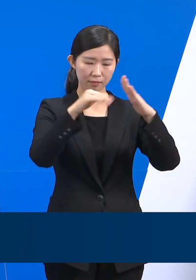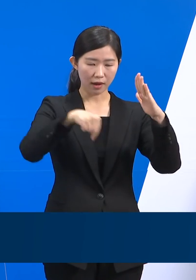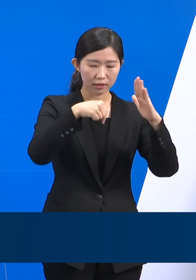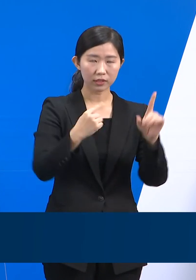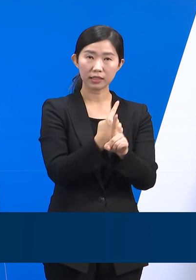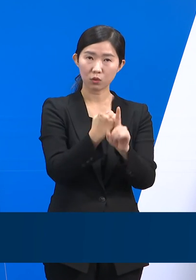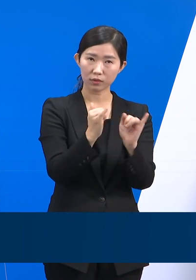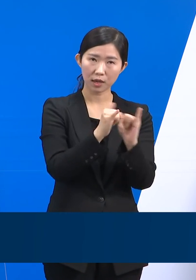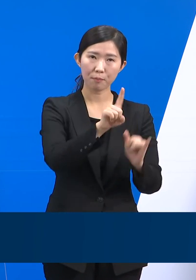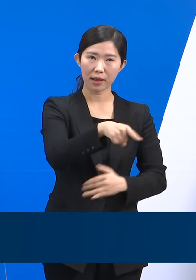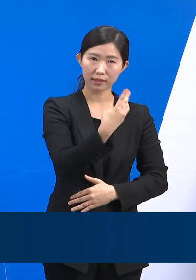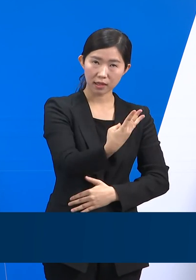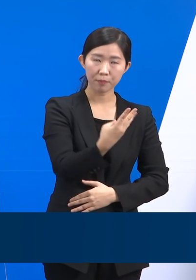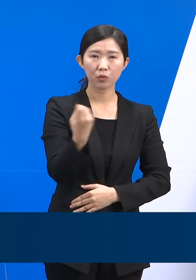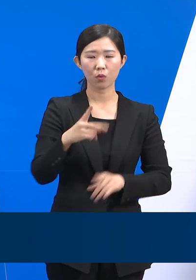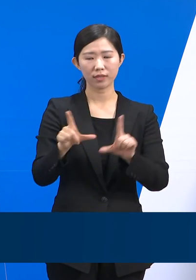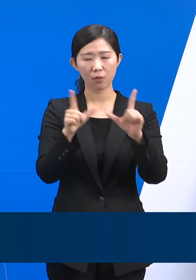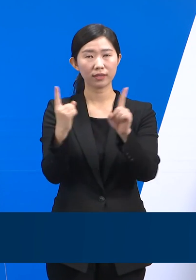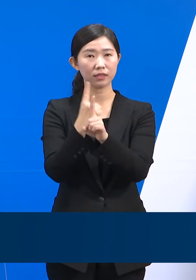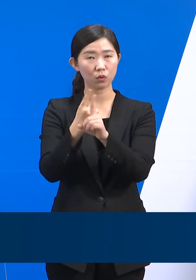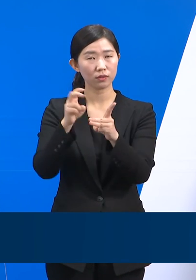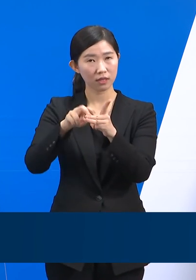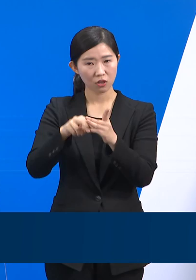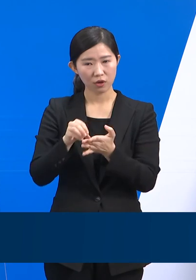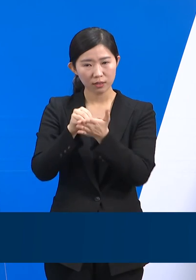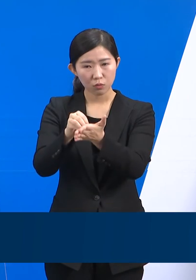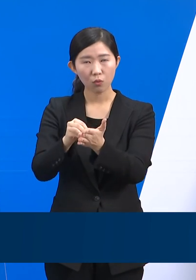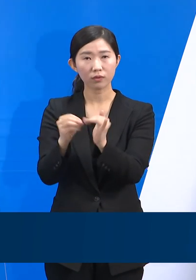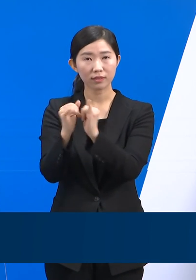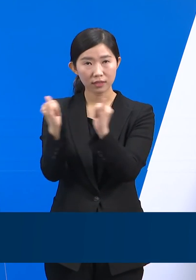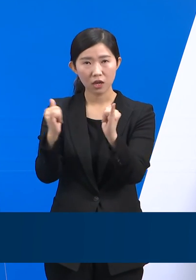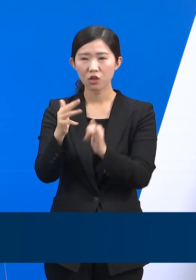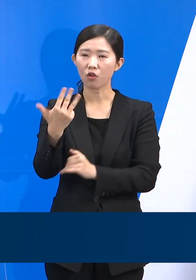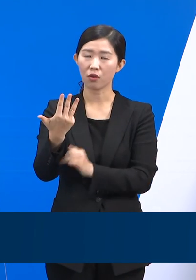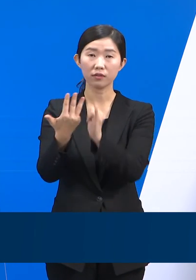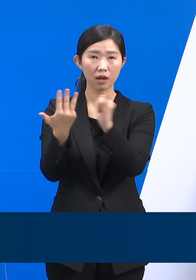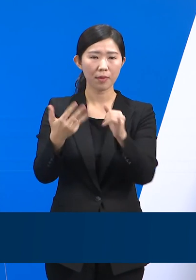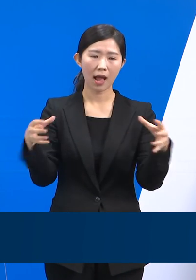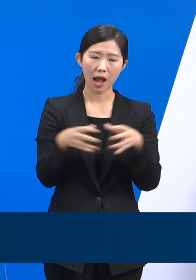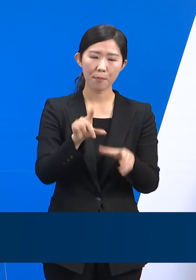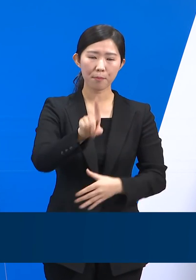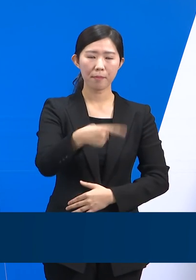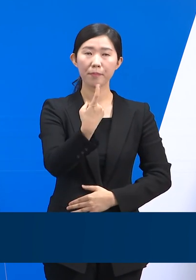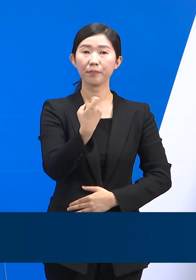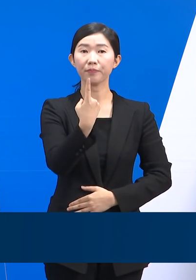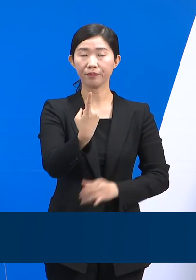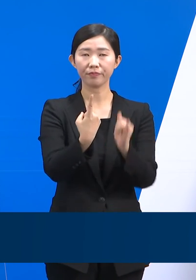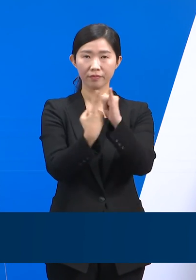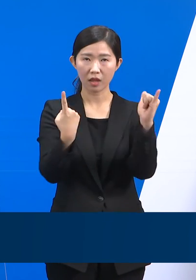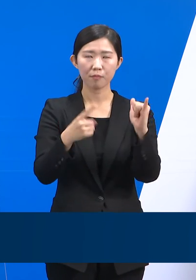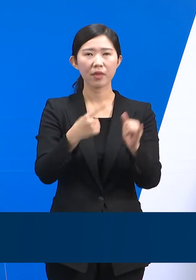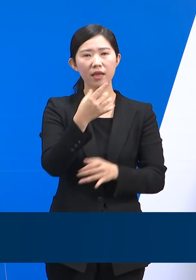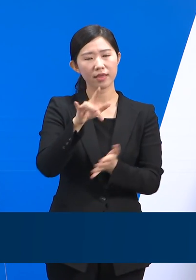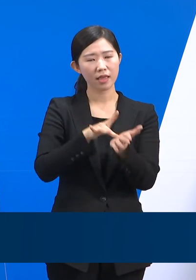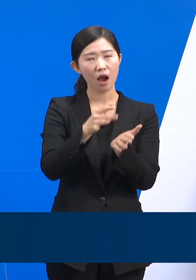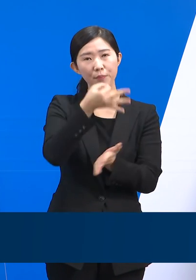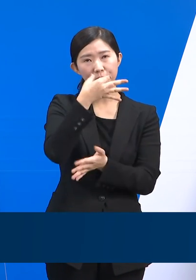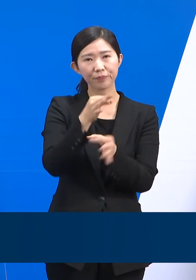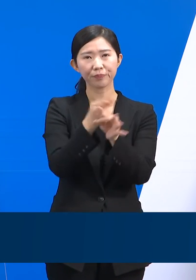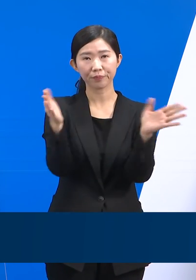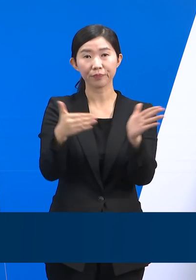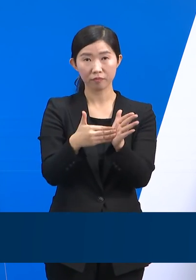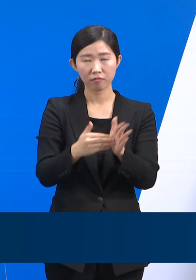생활치료센터 입소자 8명분 등 총 111명분을 투약하였습니다. 지난 20일부터는 치료제